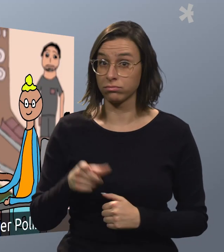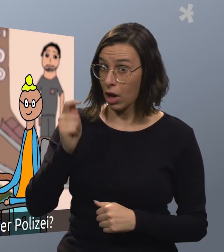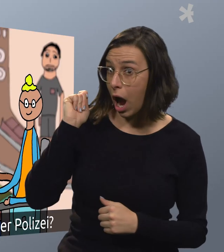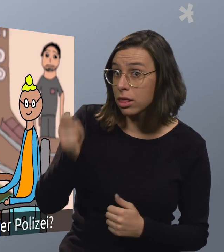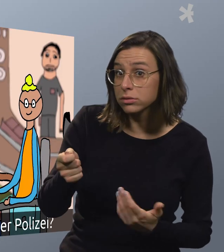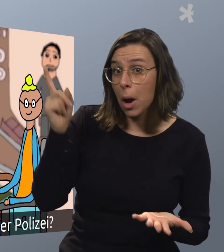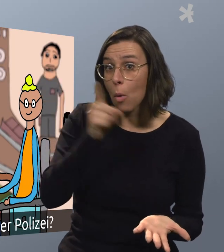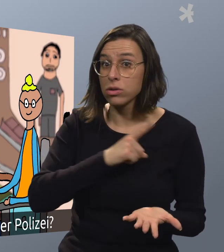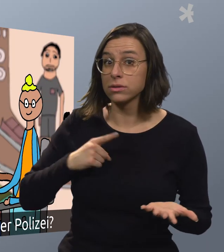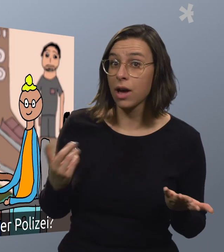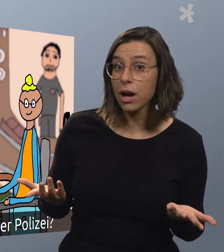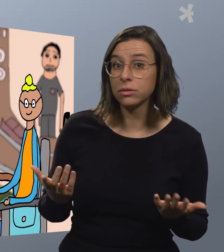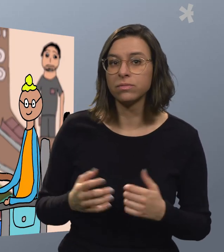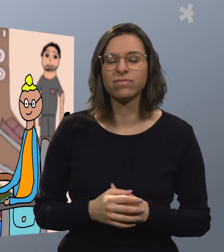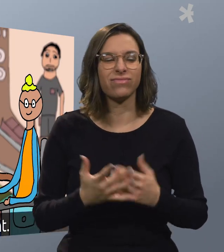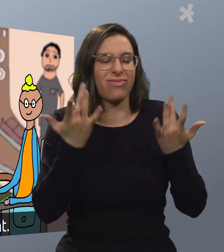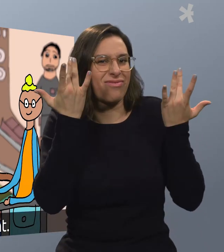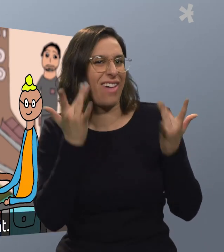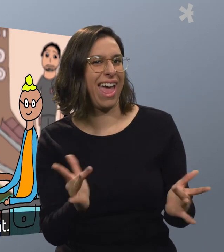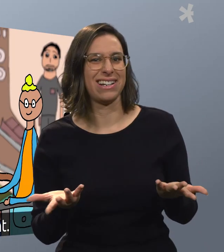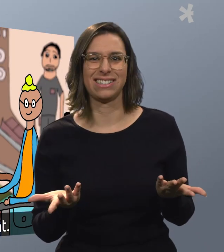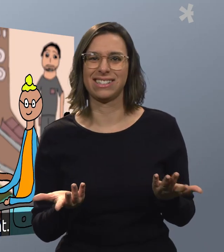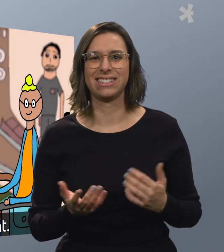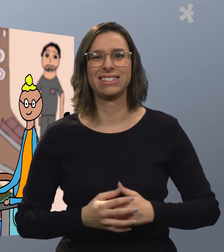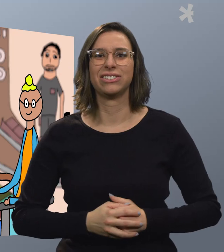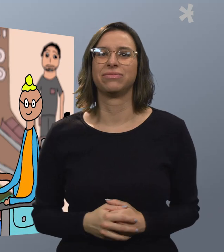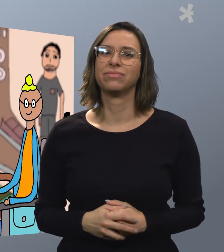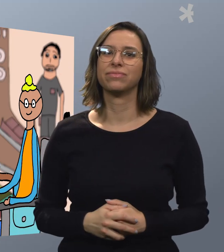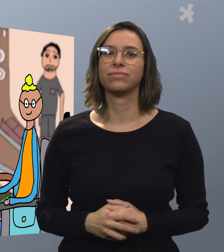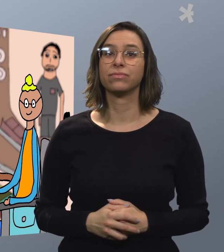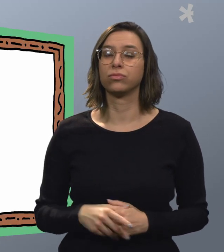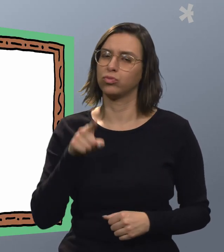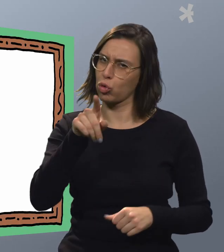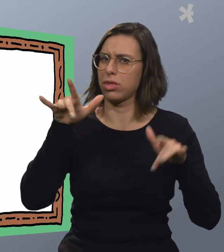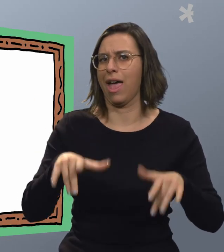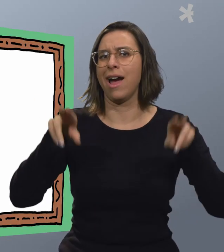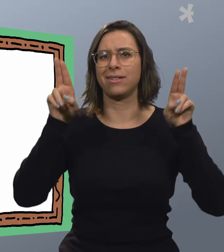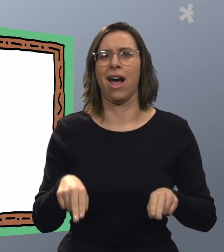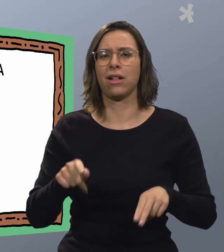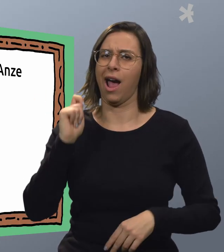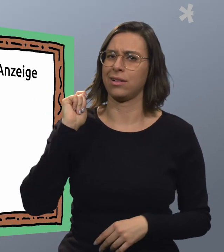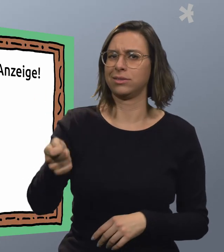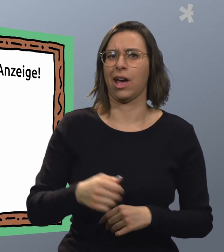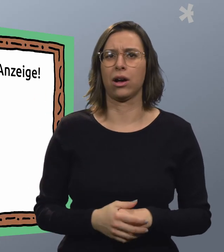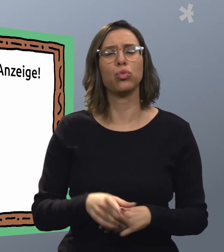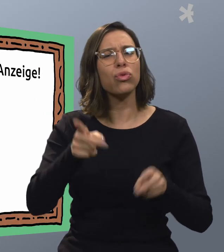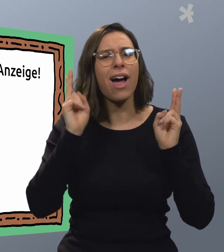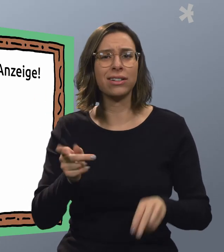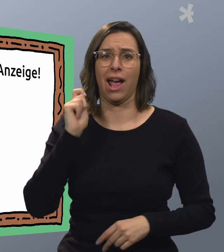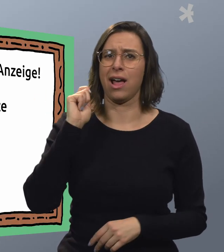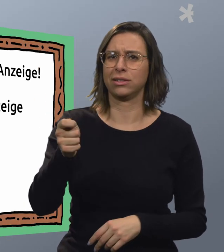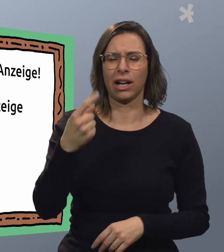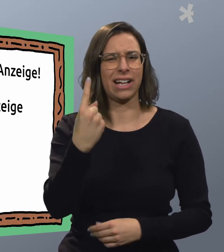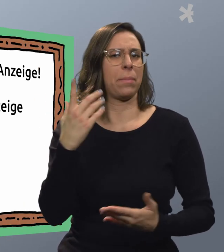Machst du eine Anzeige bei der Polizei? Ich weiß es noch nicht. Du hast das Recht auf eine Anzeige.